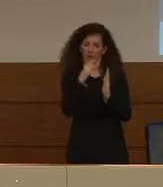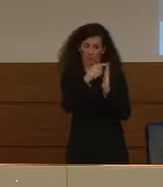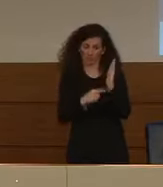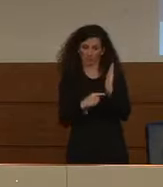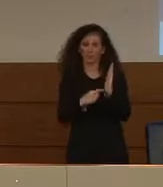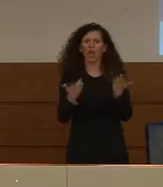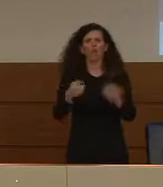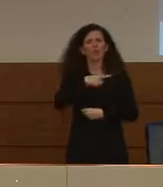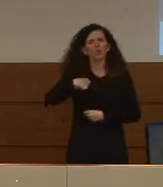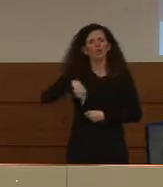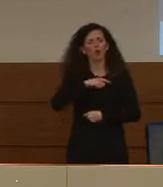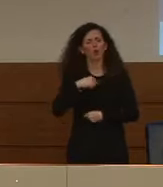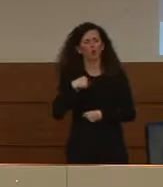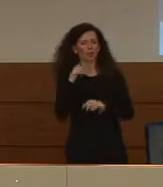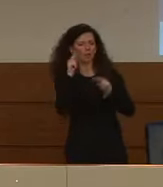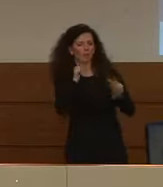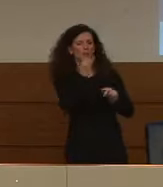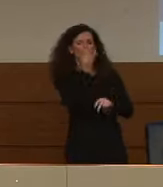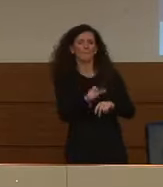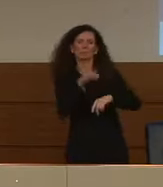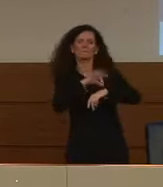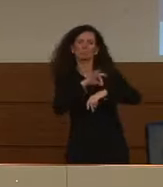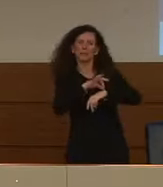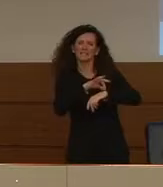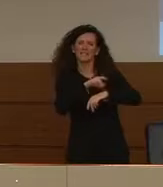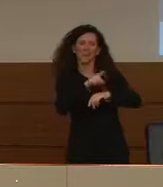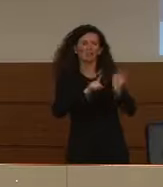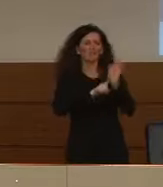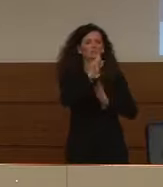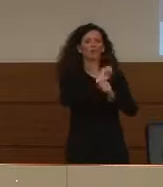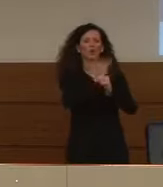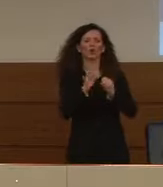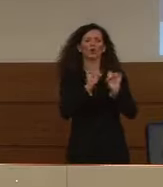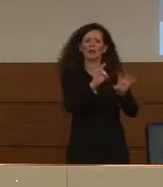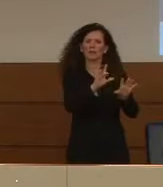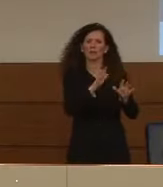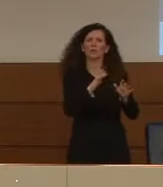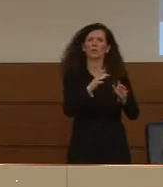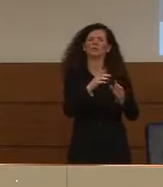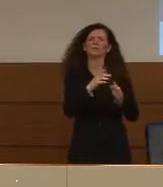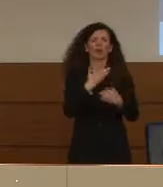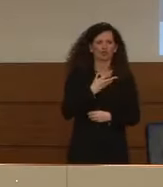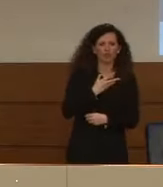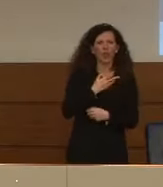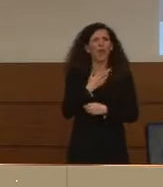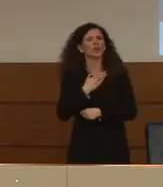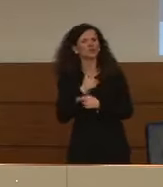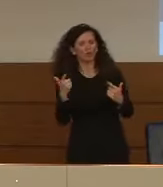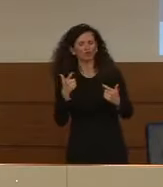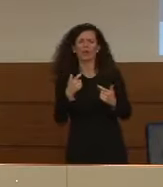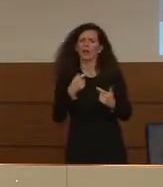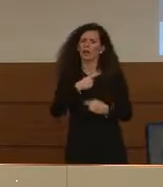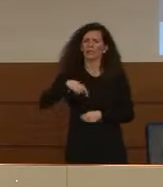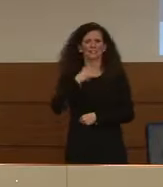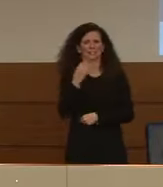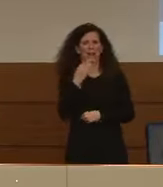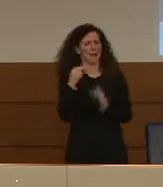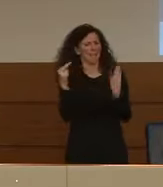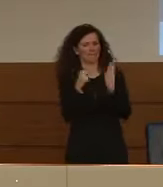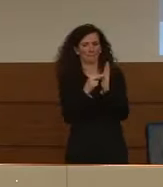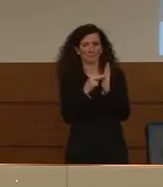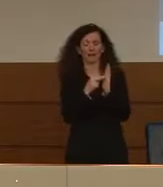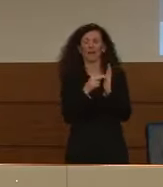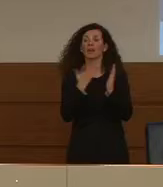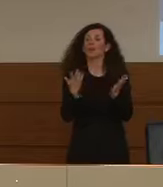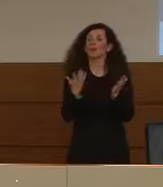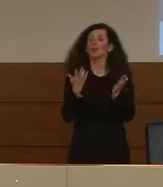sincerarci se il paziente era coronavirus positivo o negativo. Quindi, ribaltando un po' il senso della sua domanda, direi che